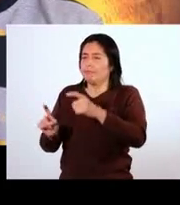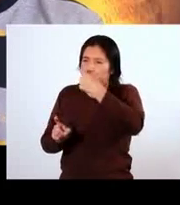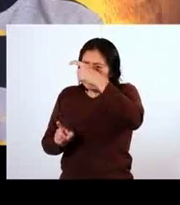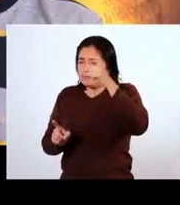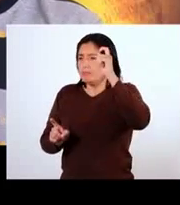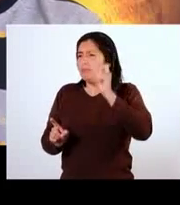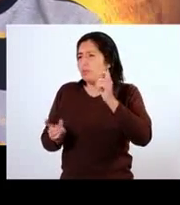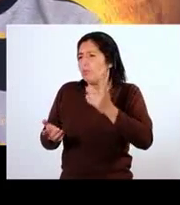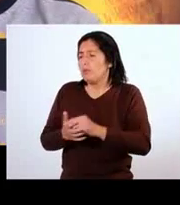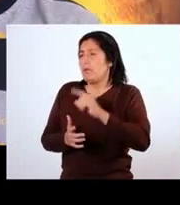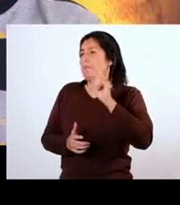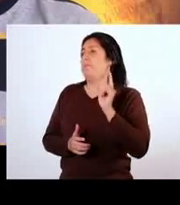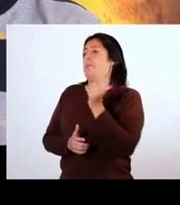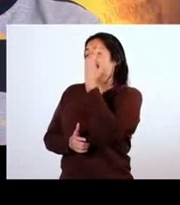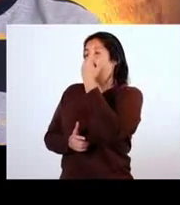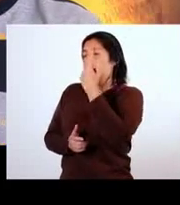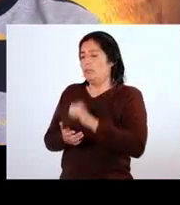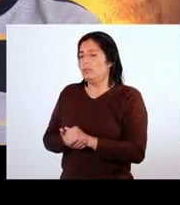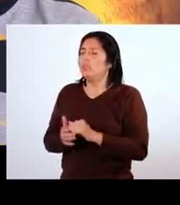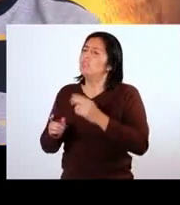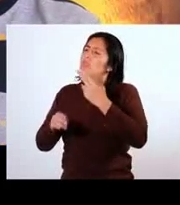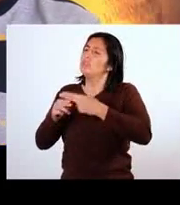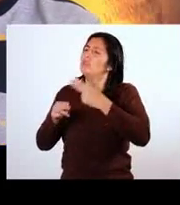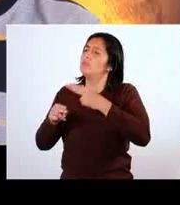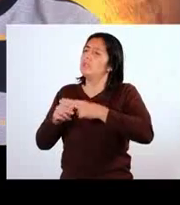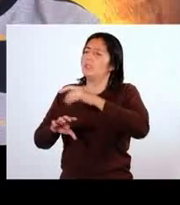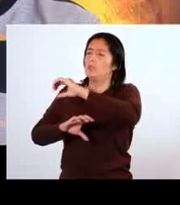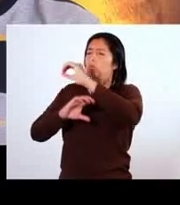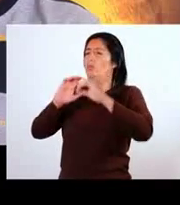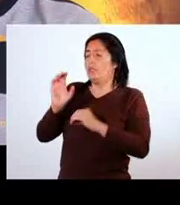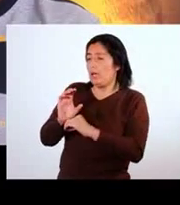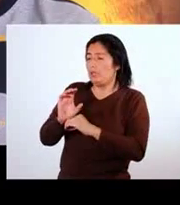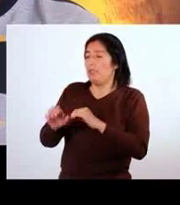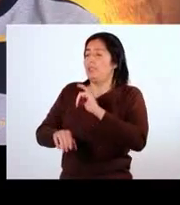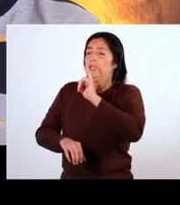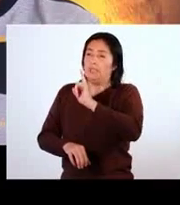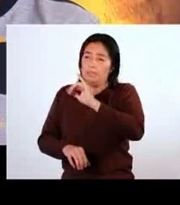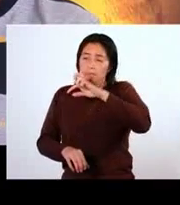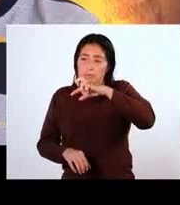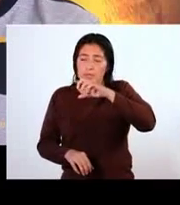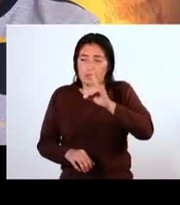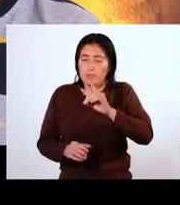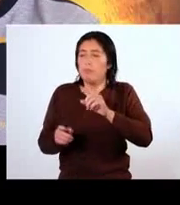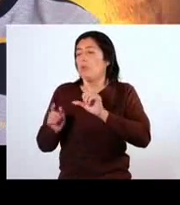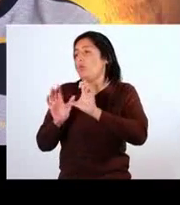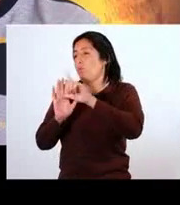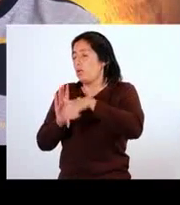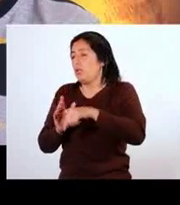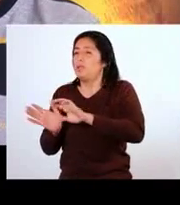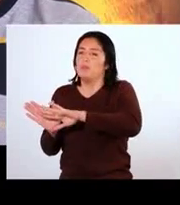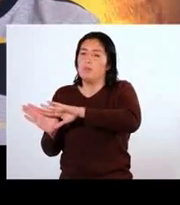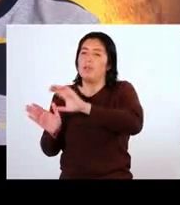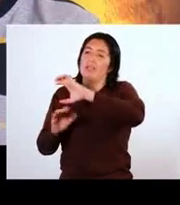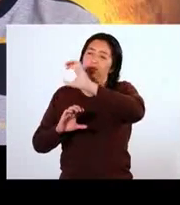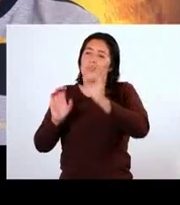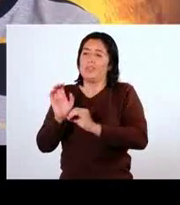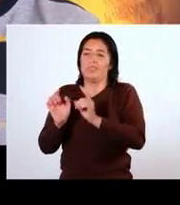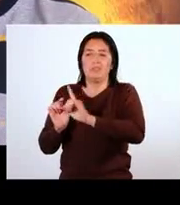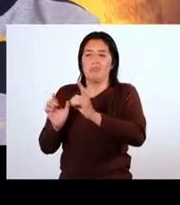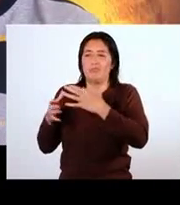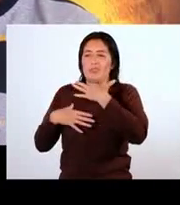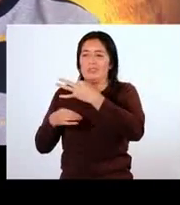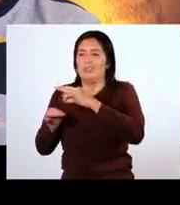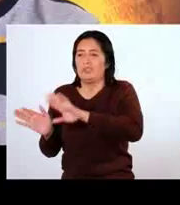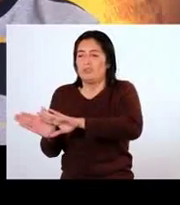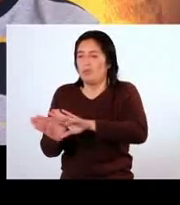La primera promoción salió a nombre del CONADIS, del IPD y de la Universidad de Actitud, luego el CONADIS ya dejó de mostrar interés en ese momento por la carrera,